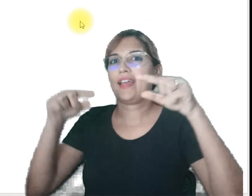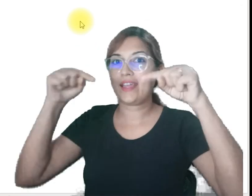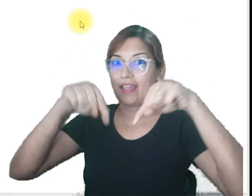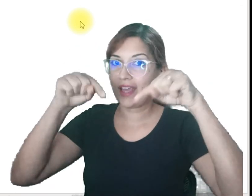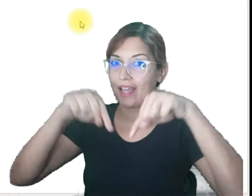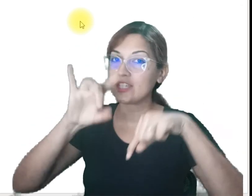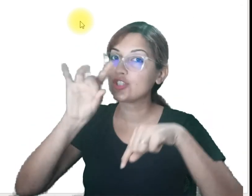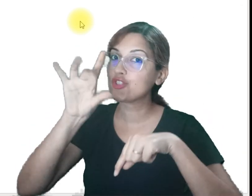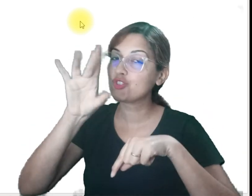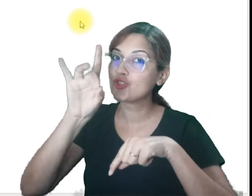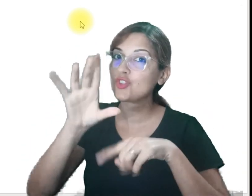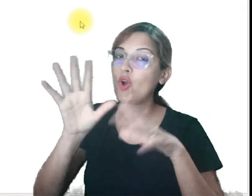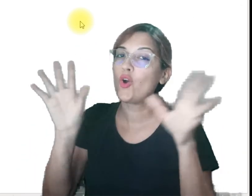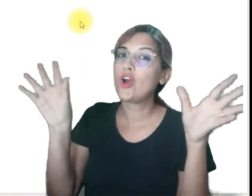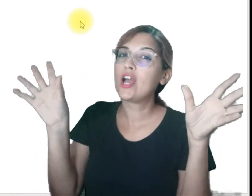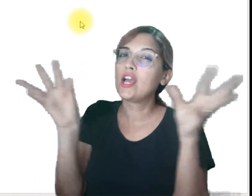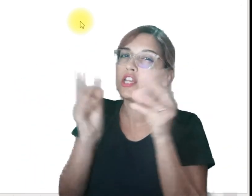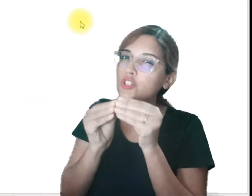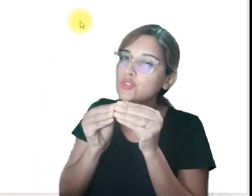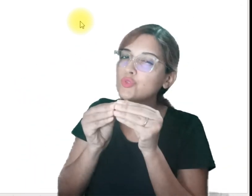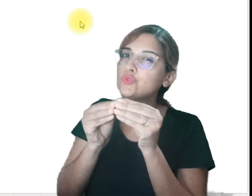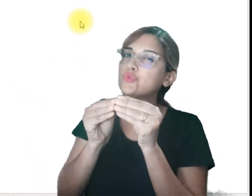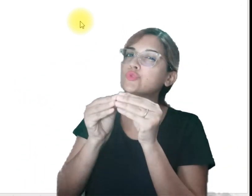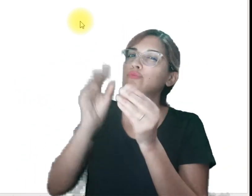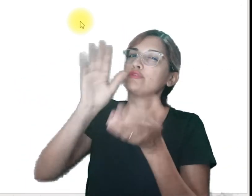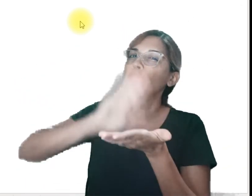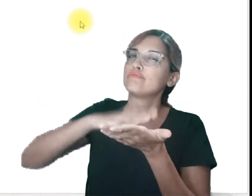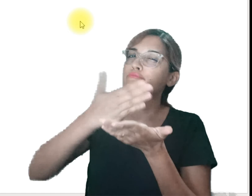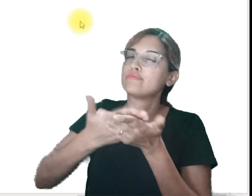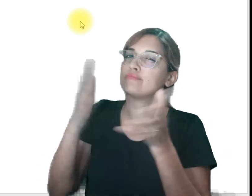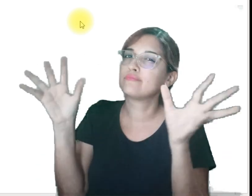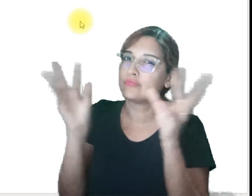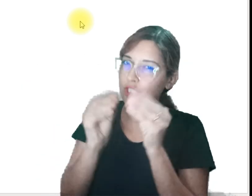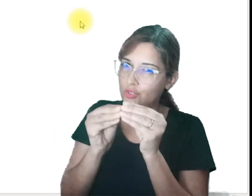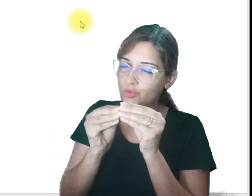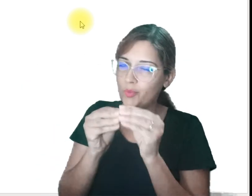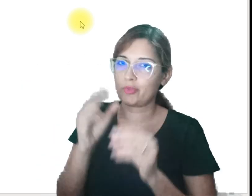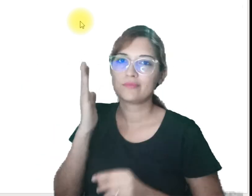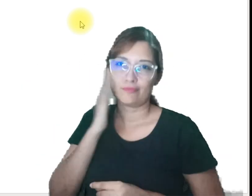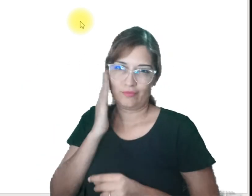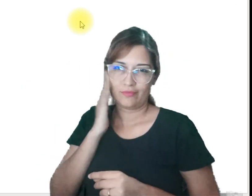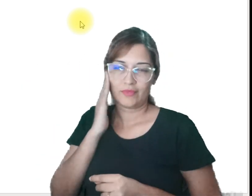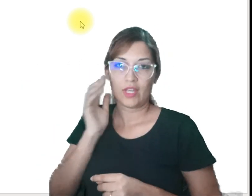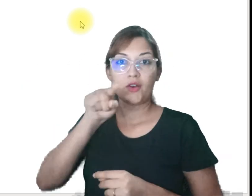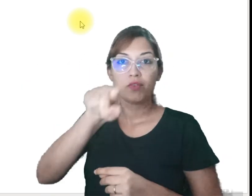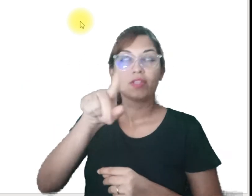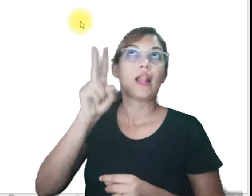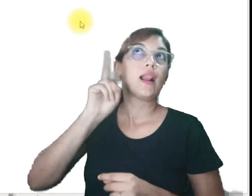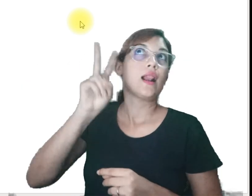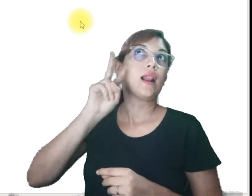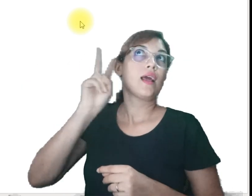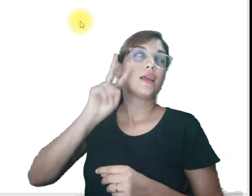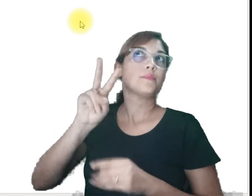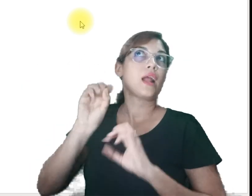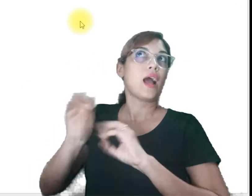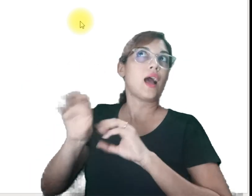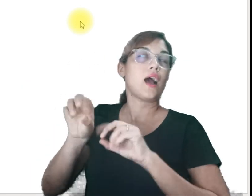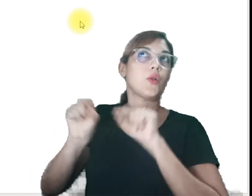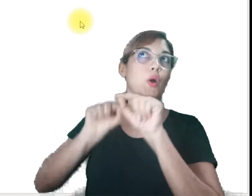vídeos enormes. Vamos só fazer um resumo, ok? Só para você lembrar do que você aprendeu